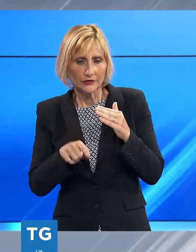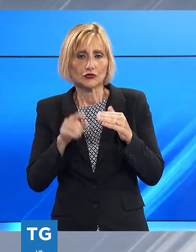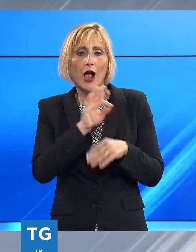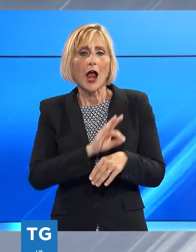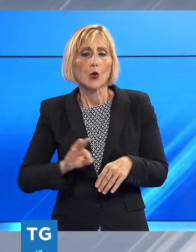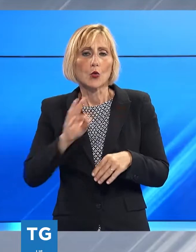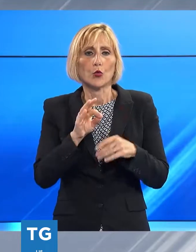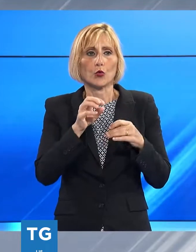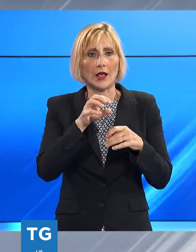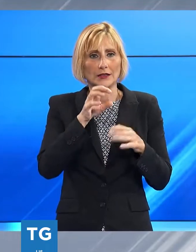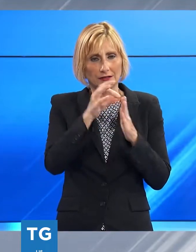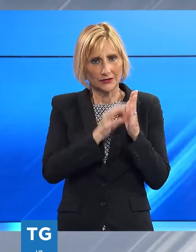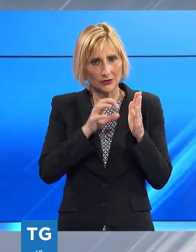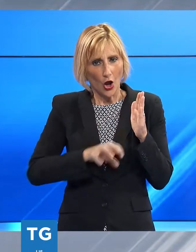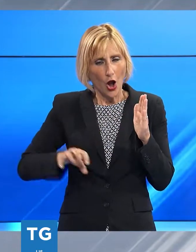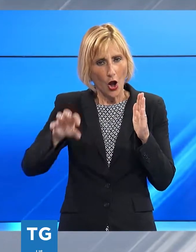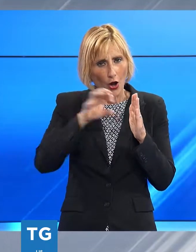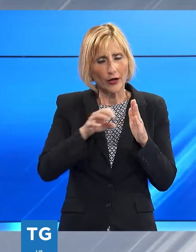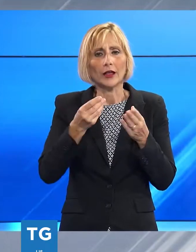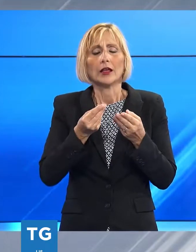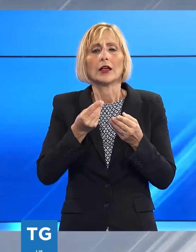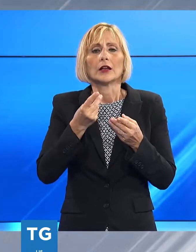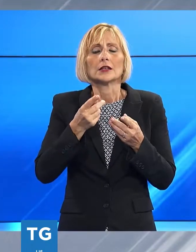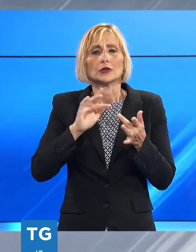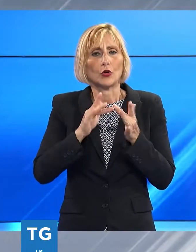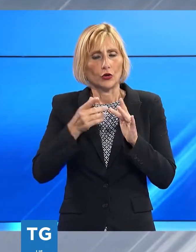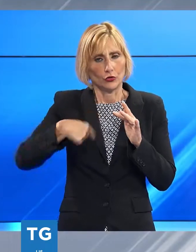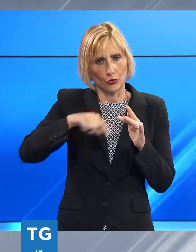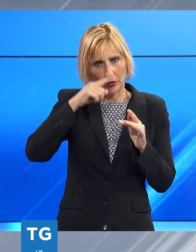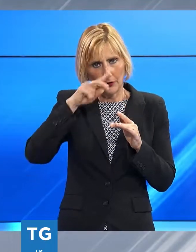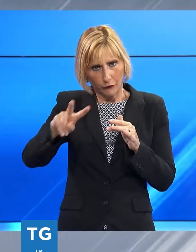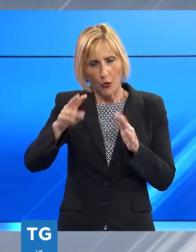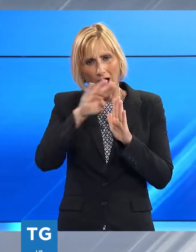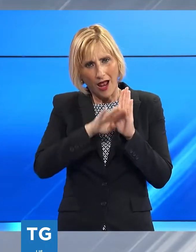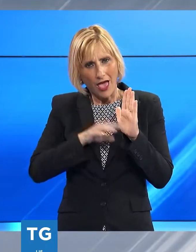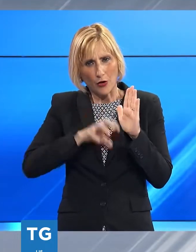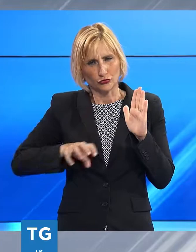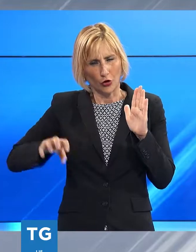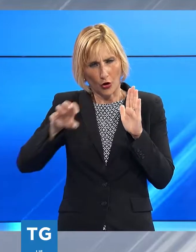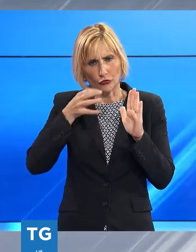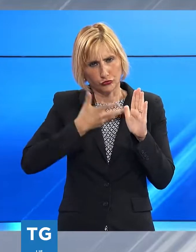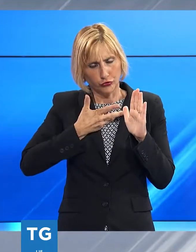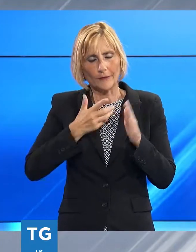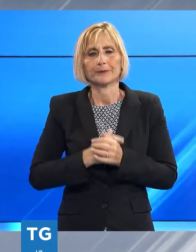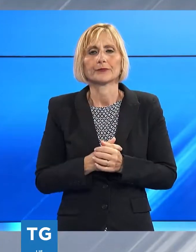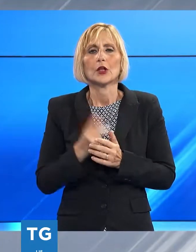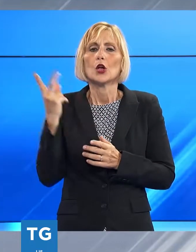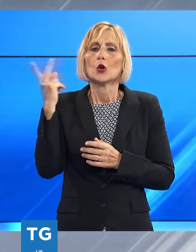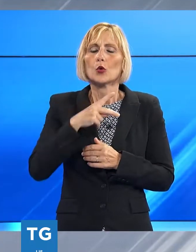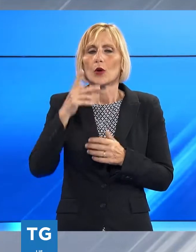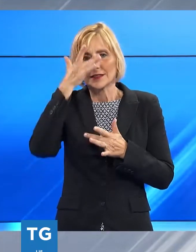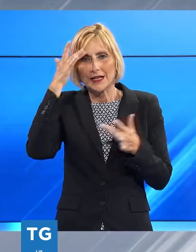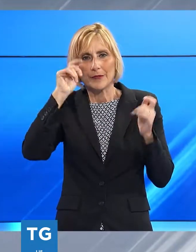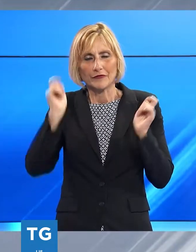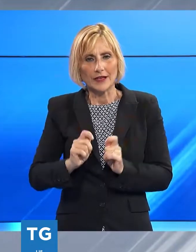potete trovare l'elenco di queste zone andando sul nostro sito ancora una grande serata a Lucca Summer Festival 2022